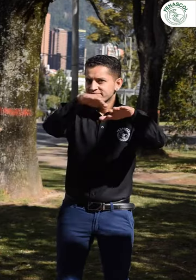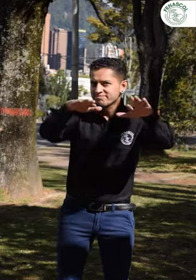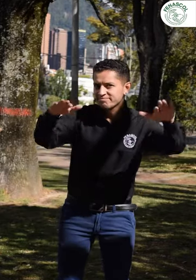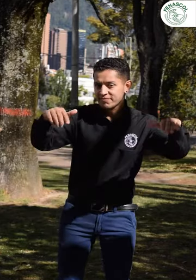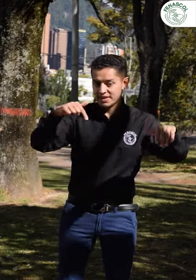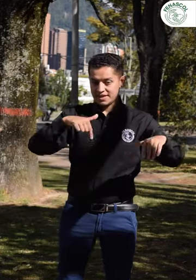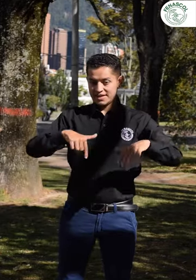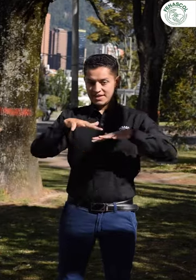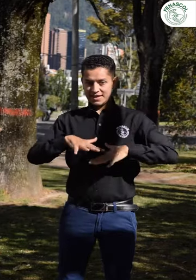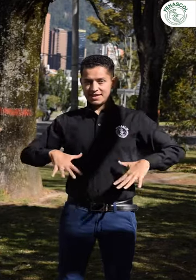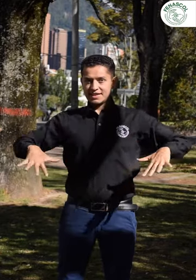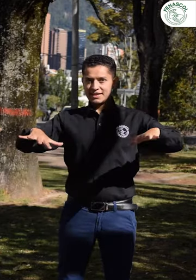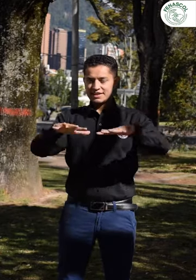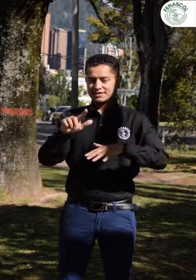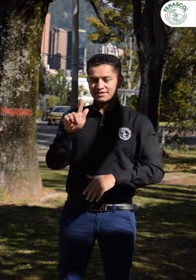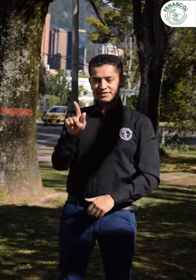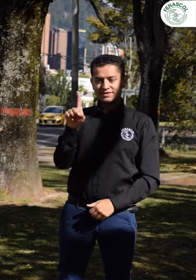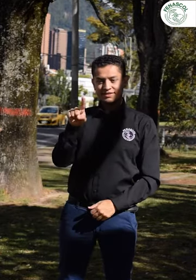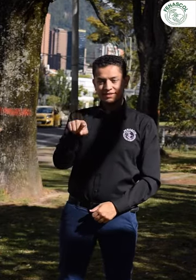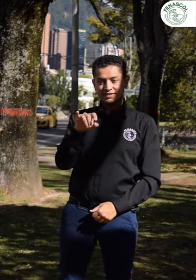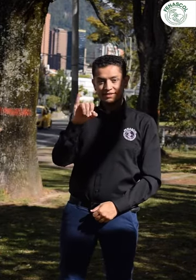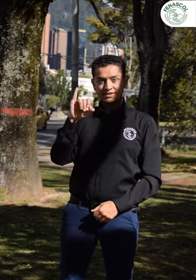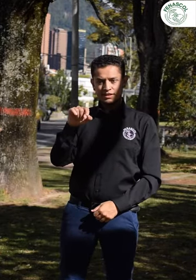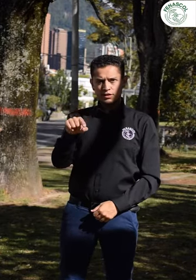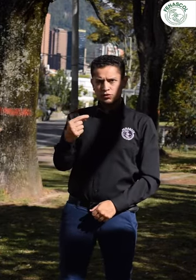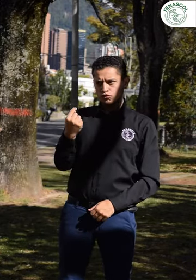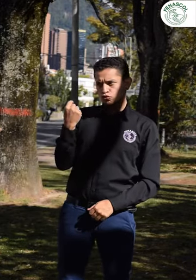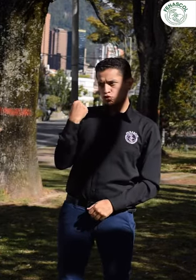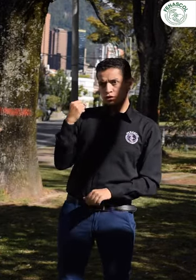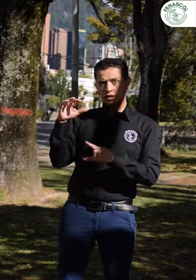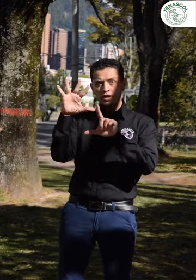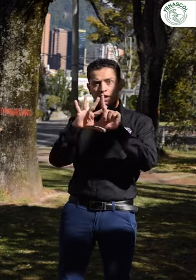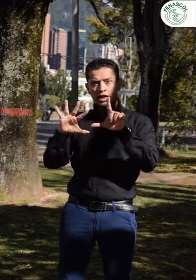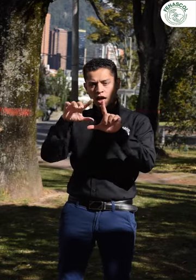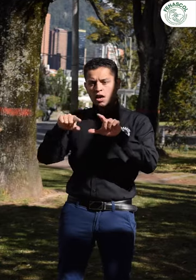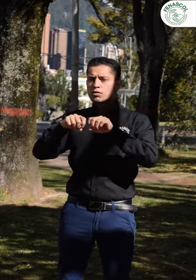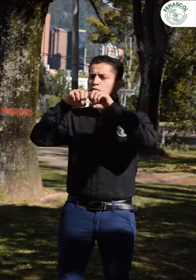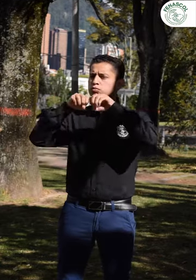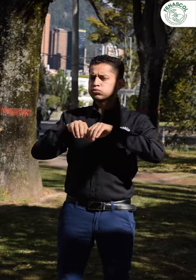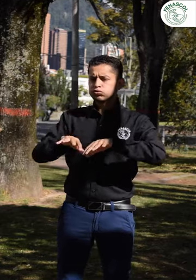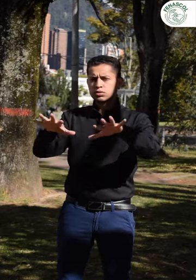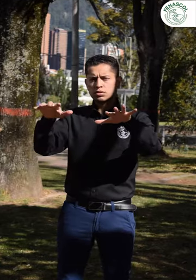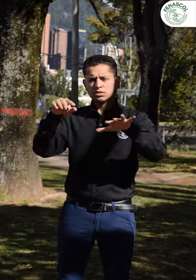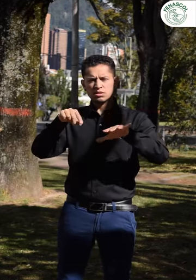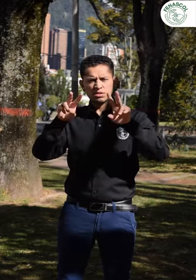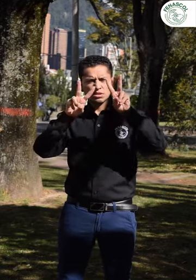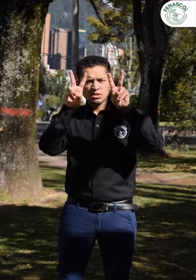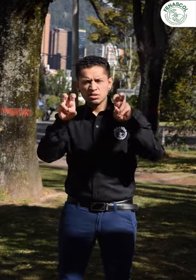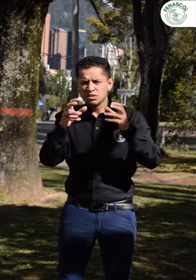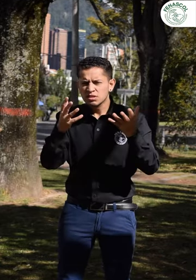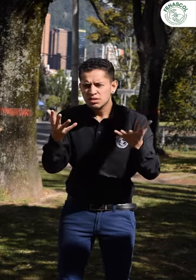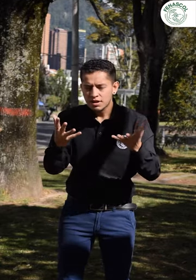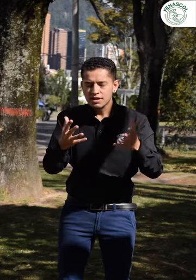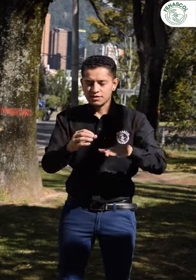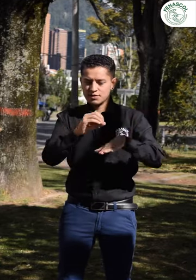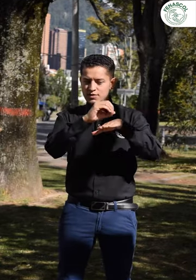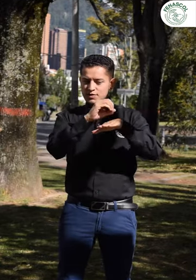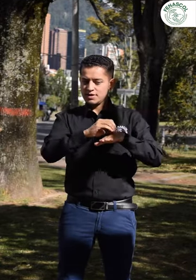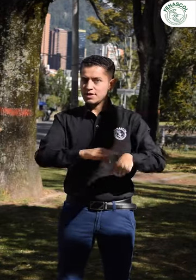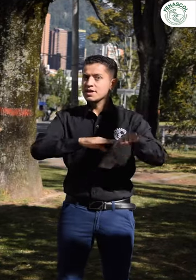Hola, nos encontramos en FSI. Hace poco publicamos un video sobre representación